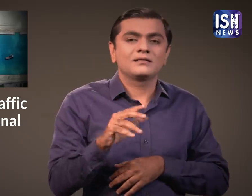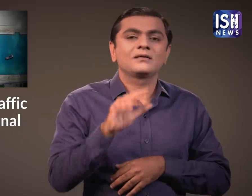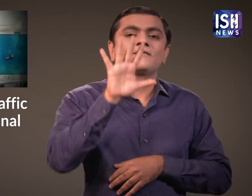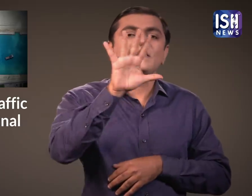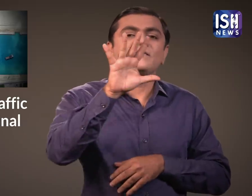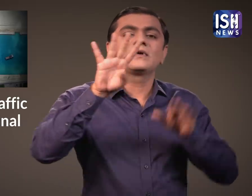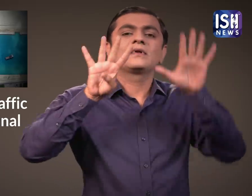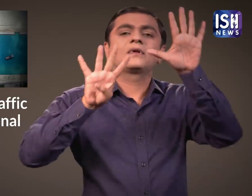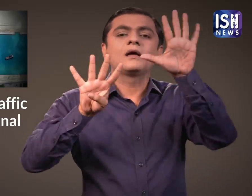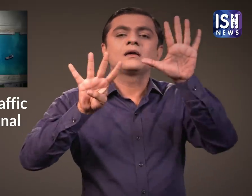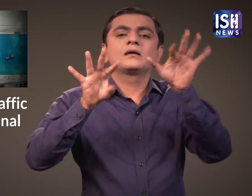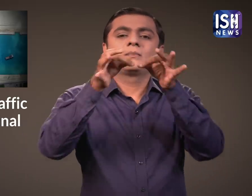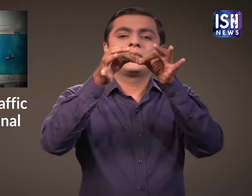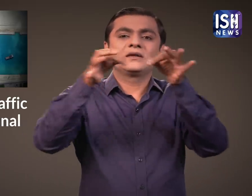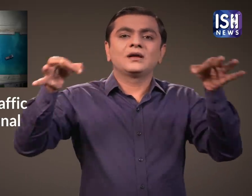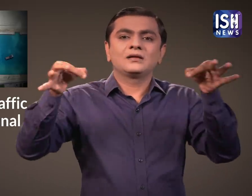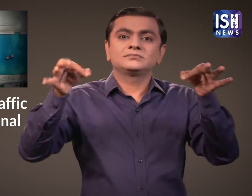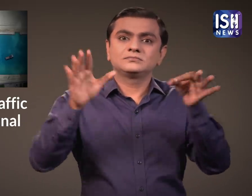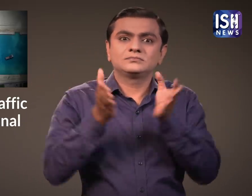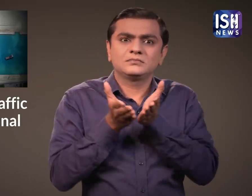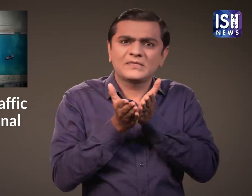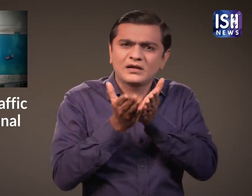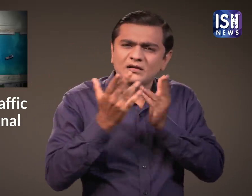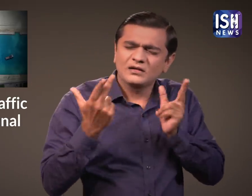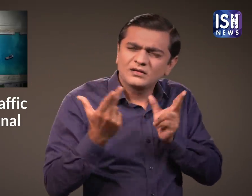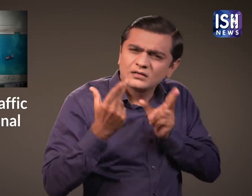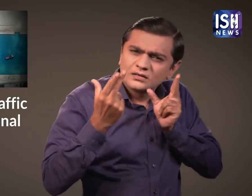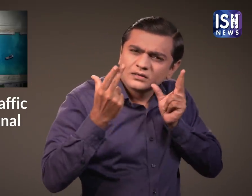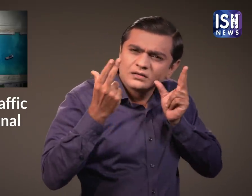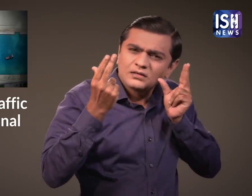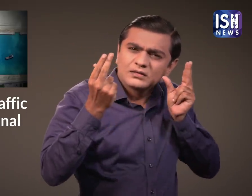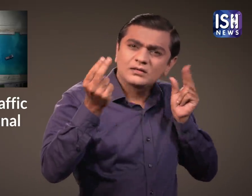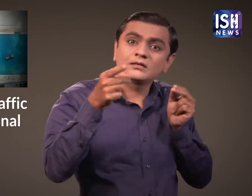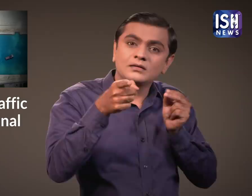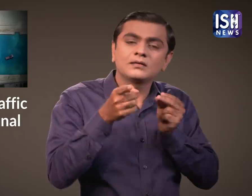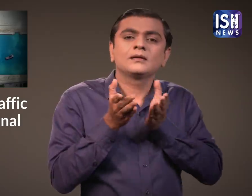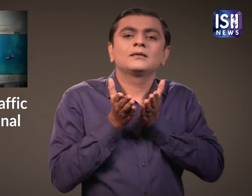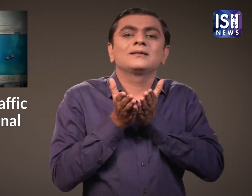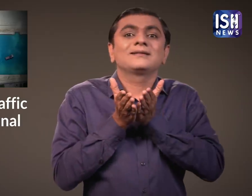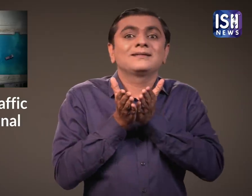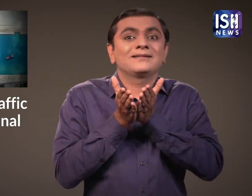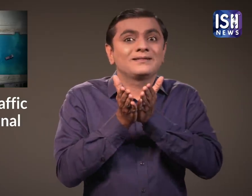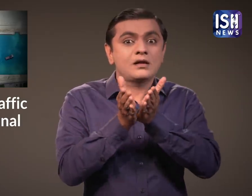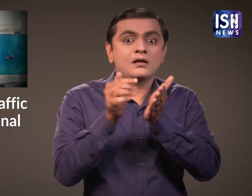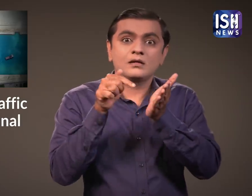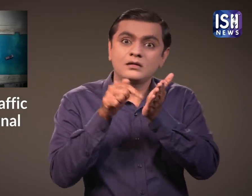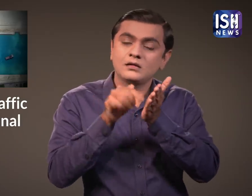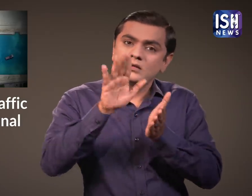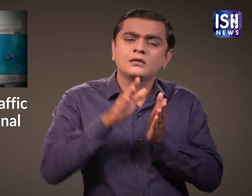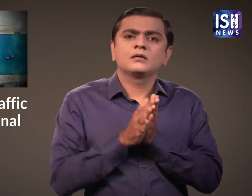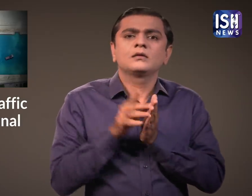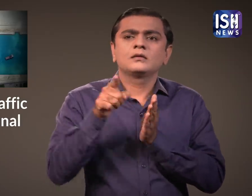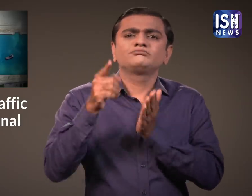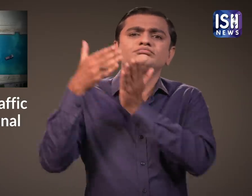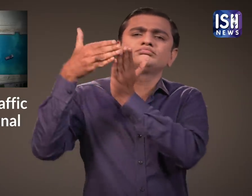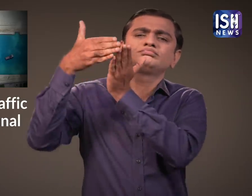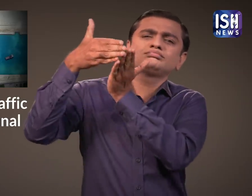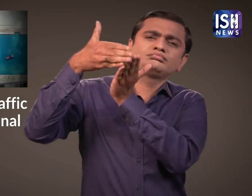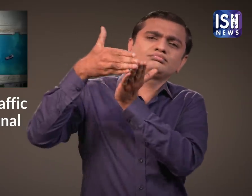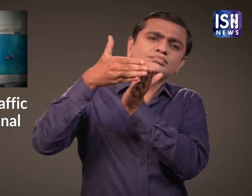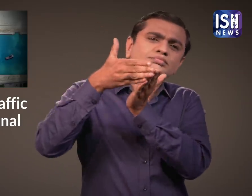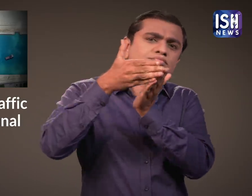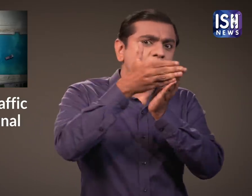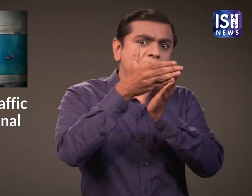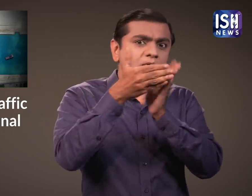है।